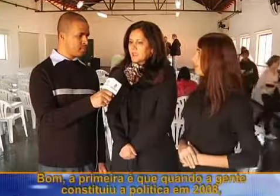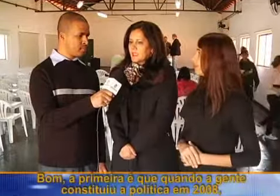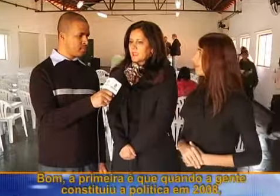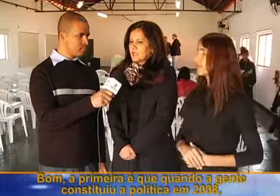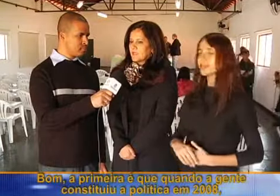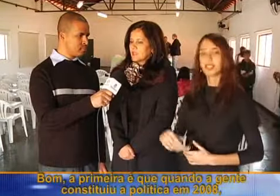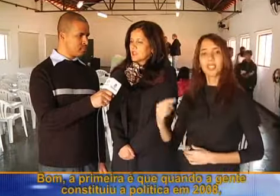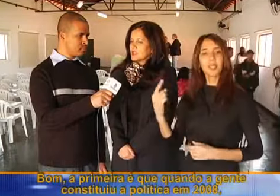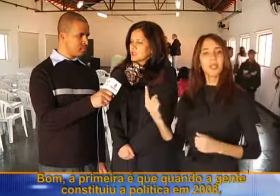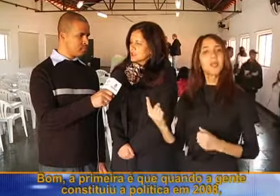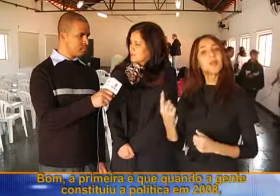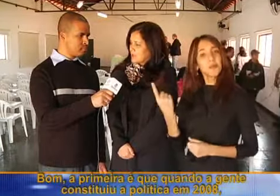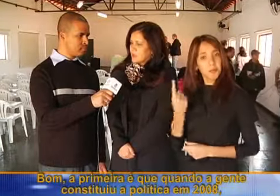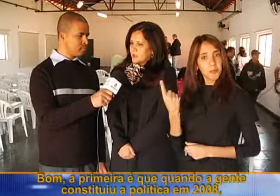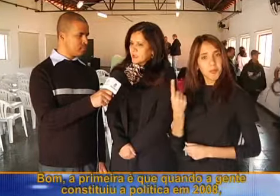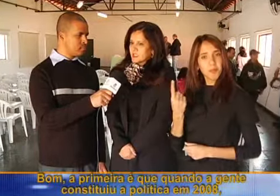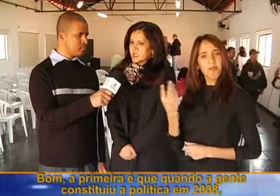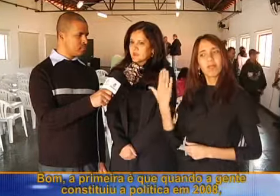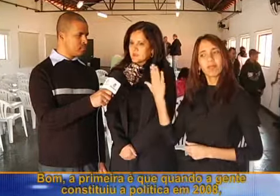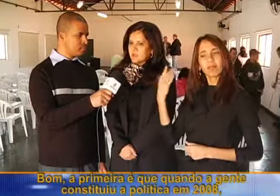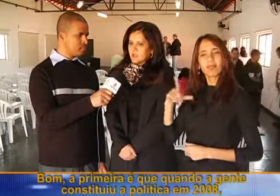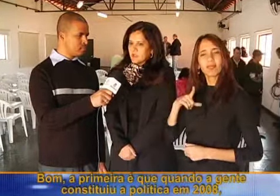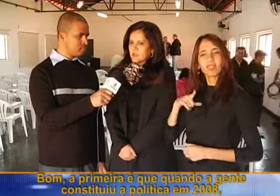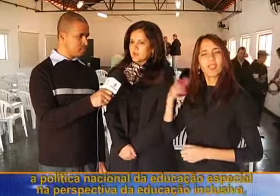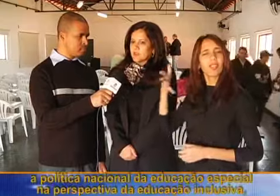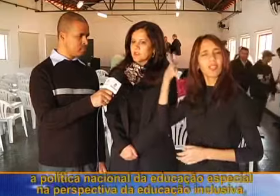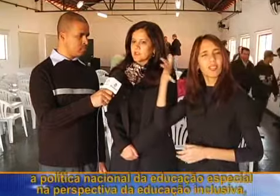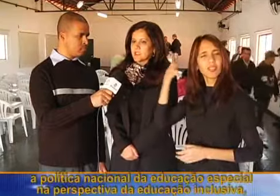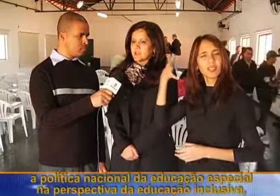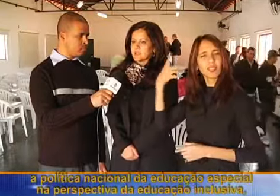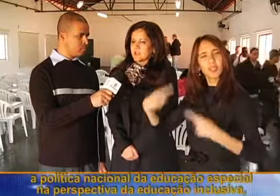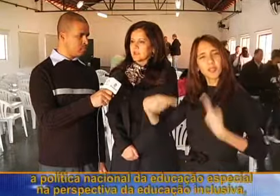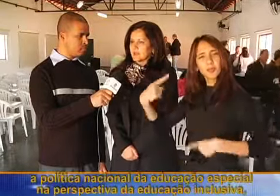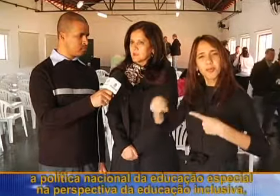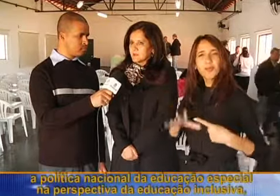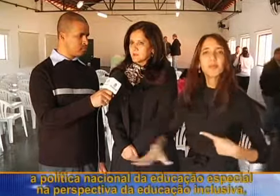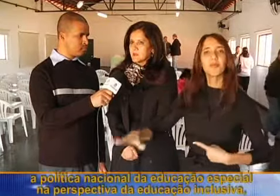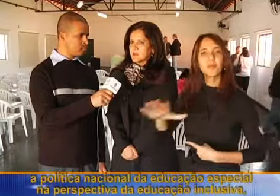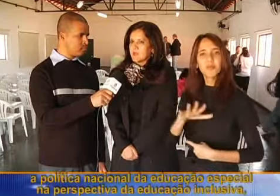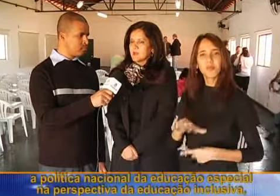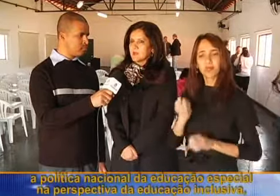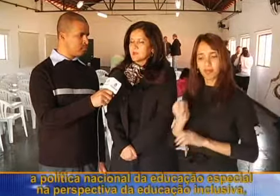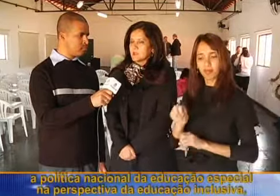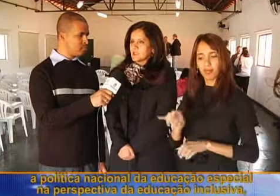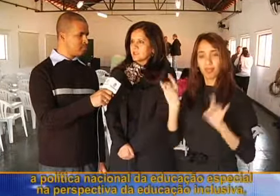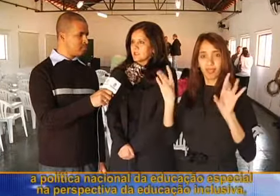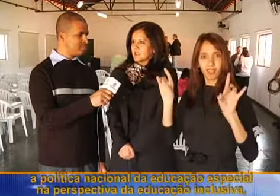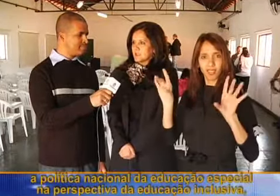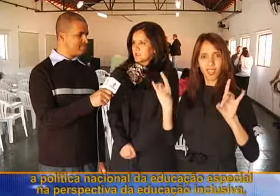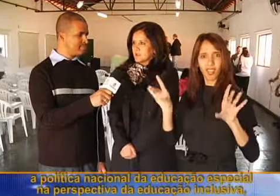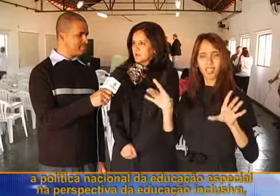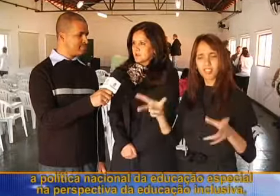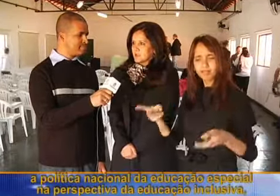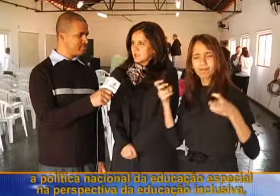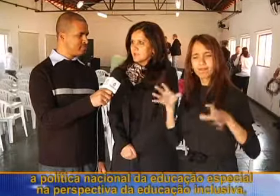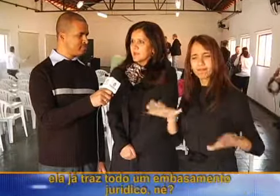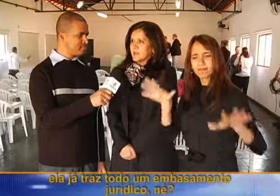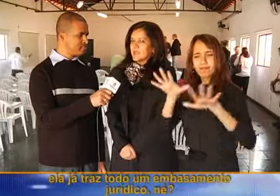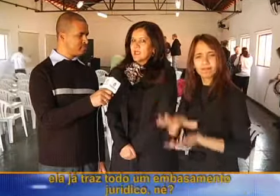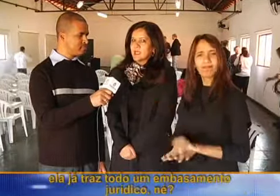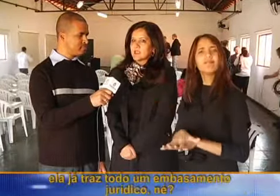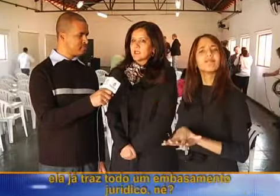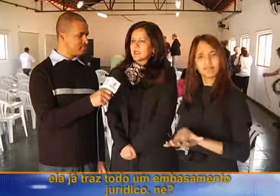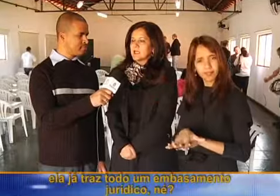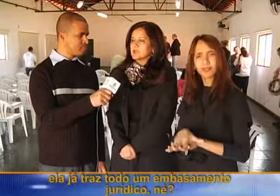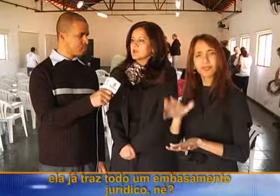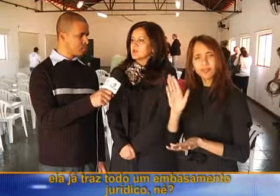a primeira, quando a gente instituiu a política em 2008, a Política Nacional da Educação Especial na perspectiva da educação inclusiva,